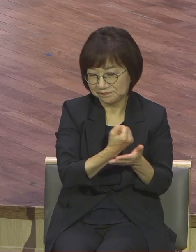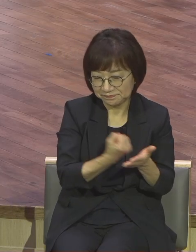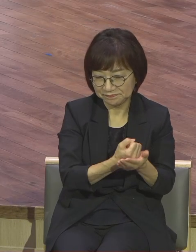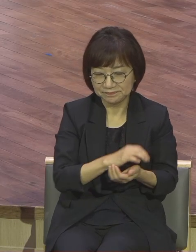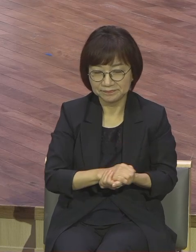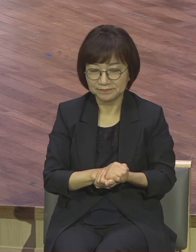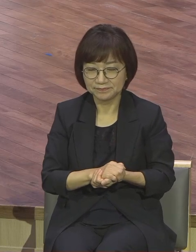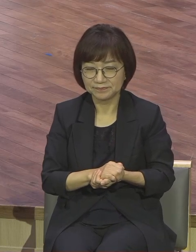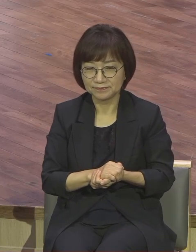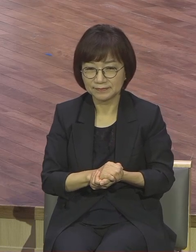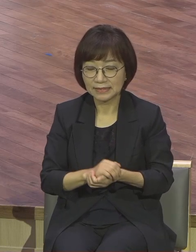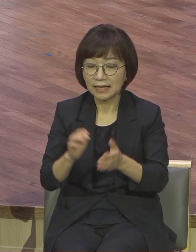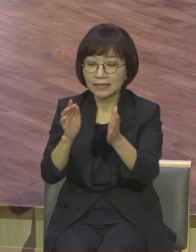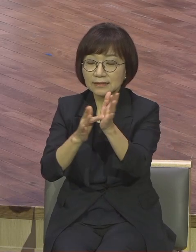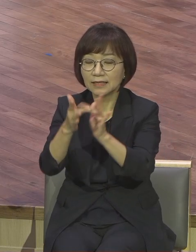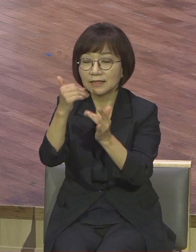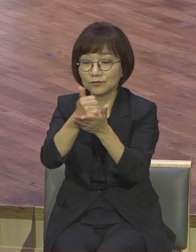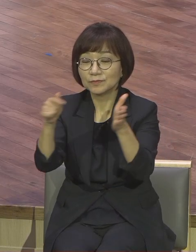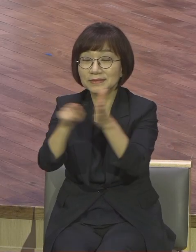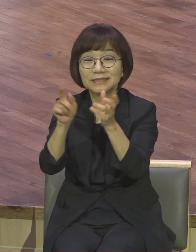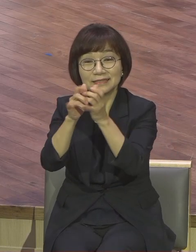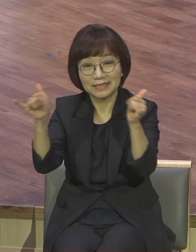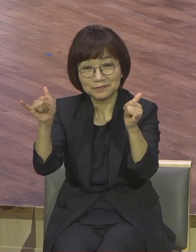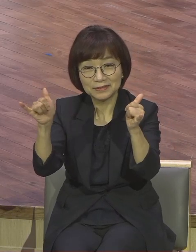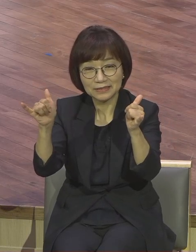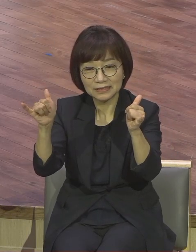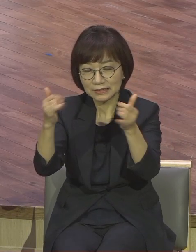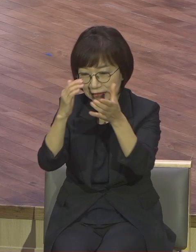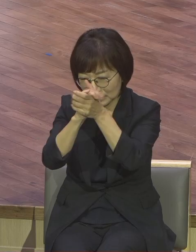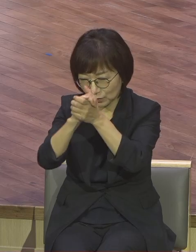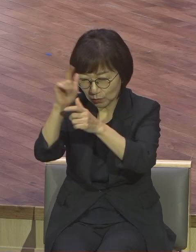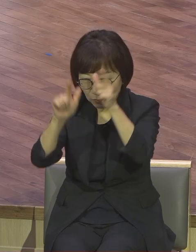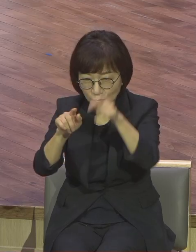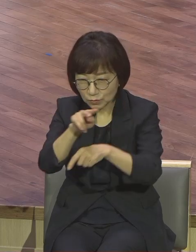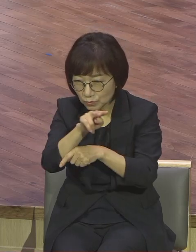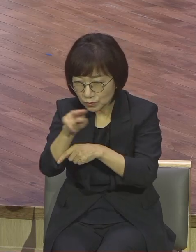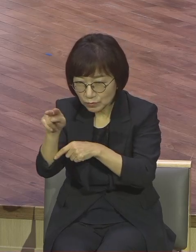이것을 어떻게 해결할까 하는 식의 기도를 합니다 이런 기도하는 사람 특징은요